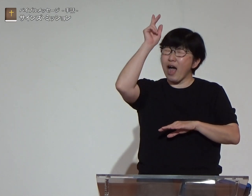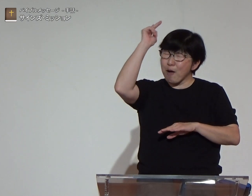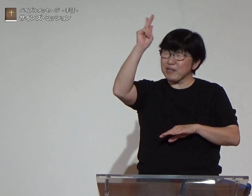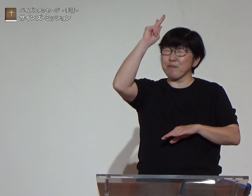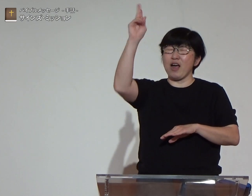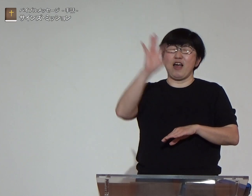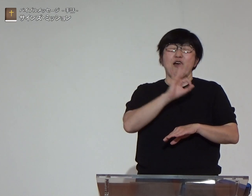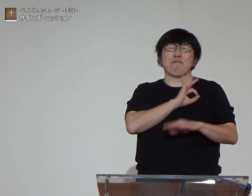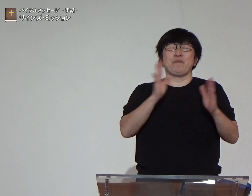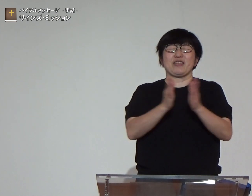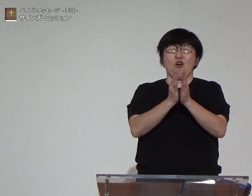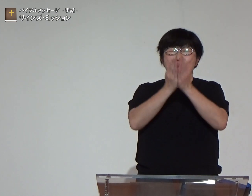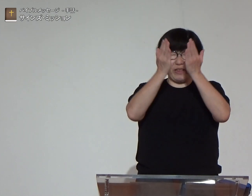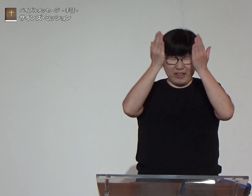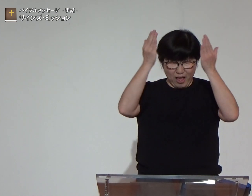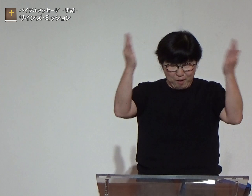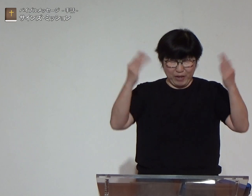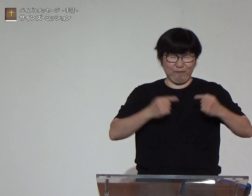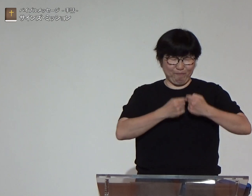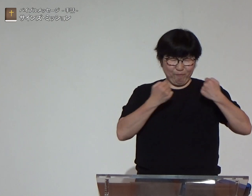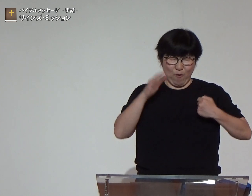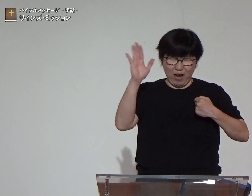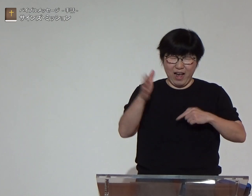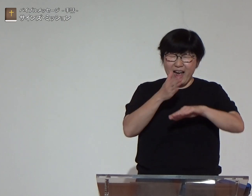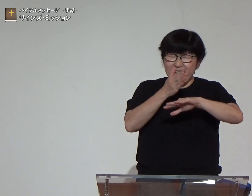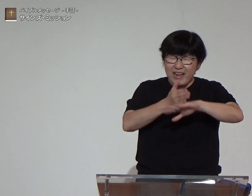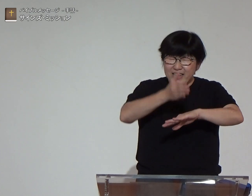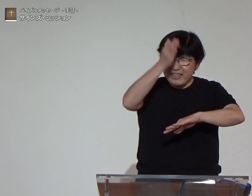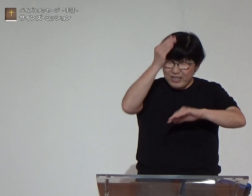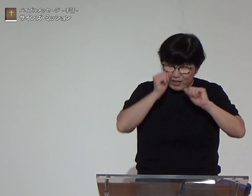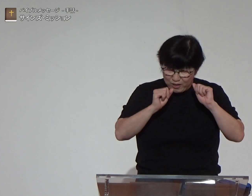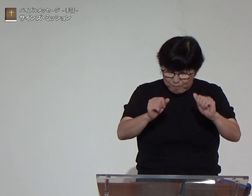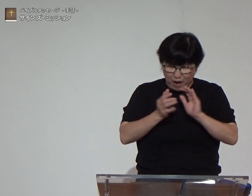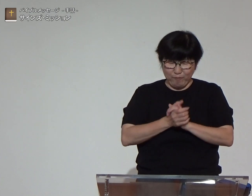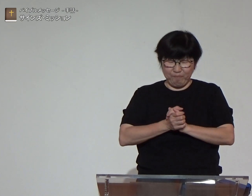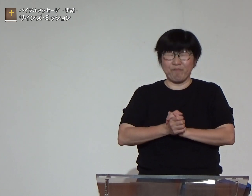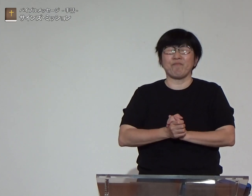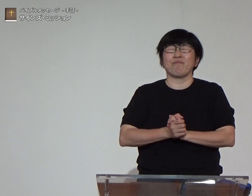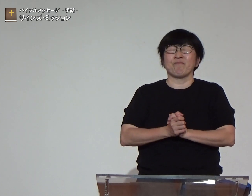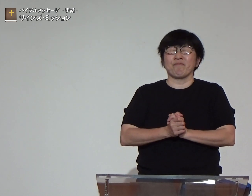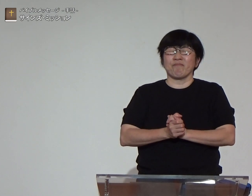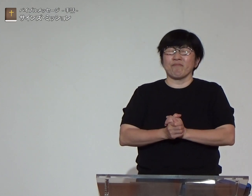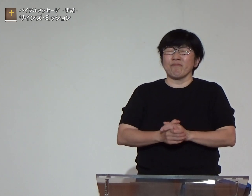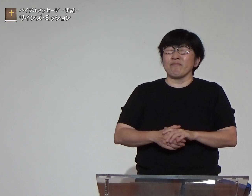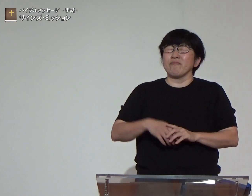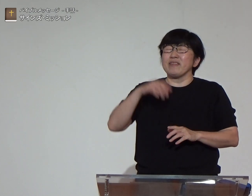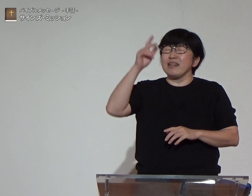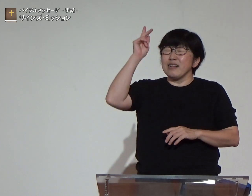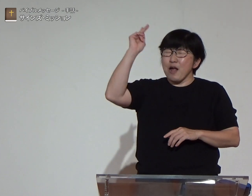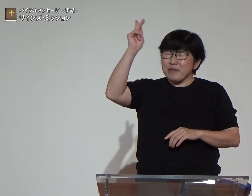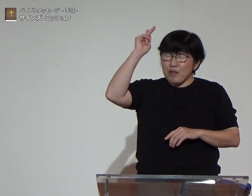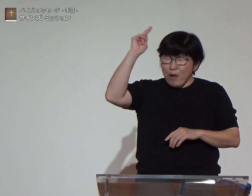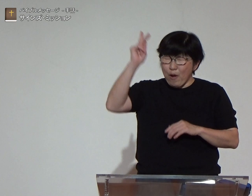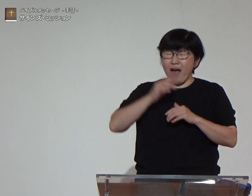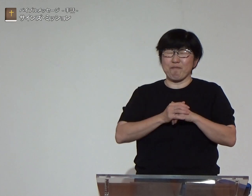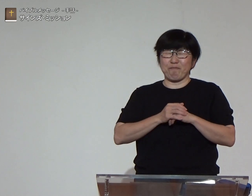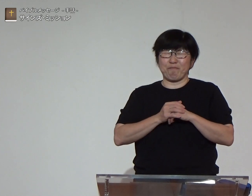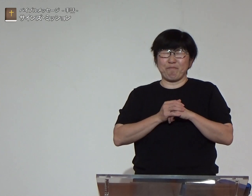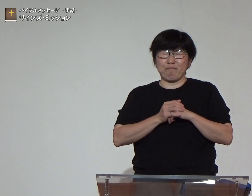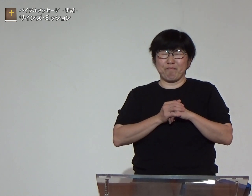愛する天の父なる神様皆を褒めたたえます心から感謝いたします神様